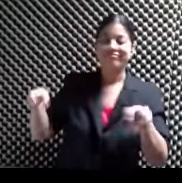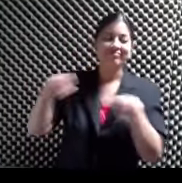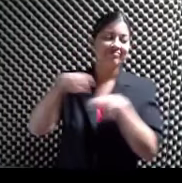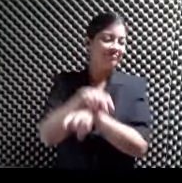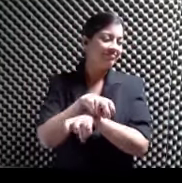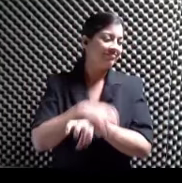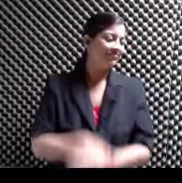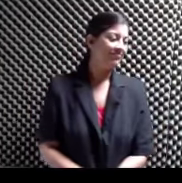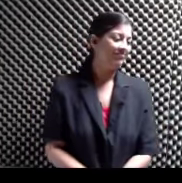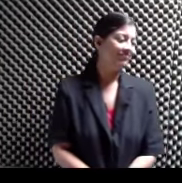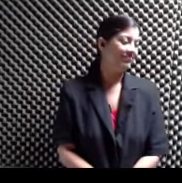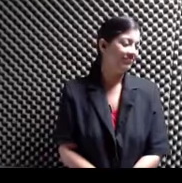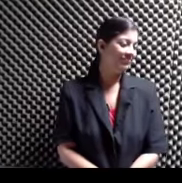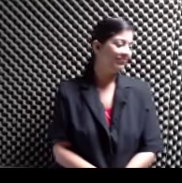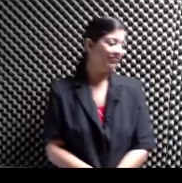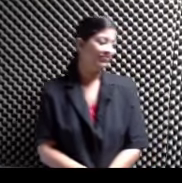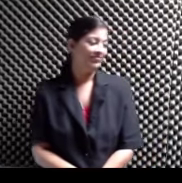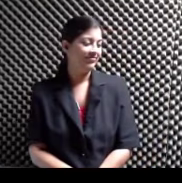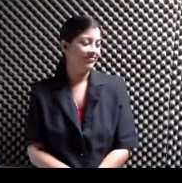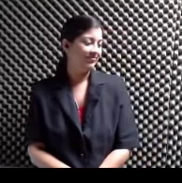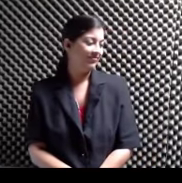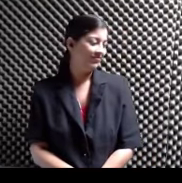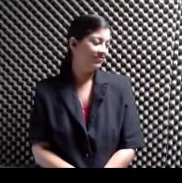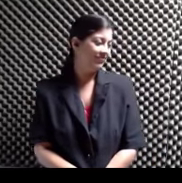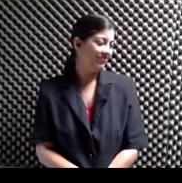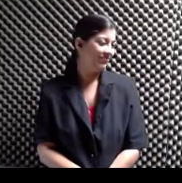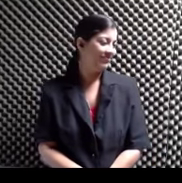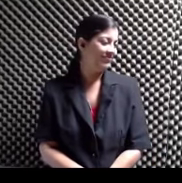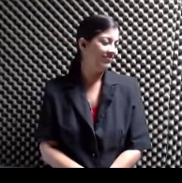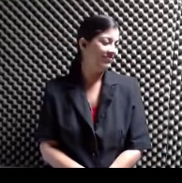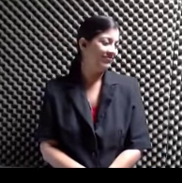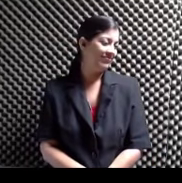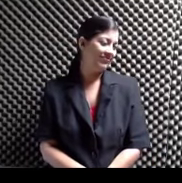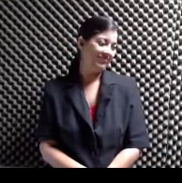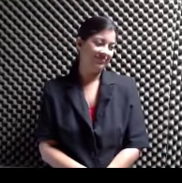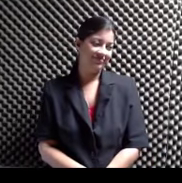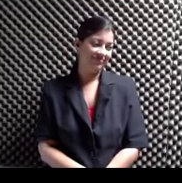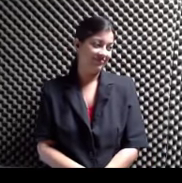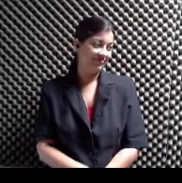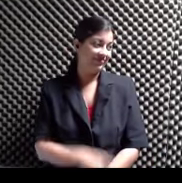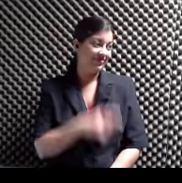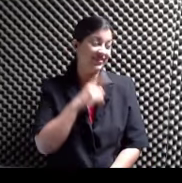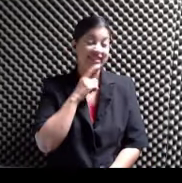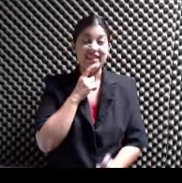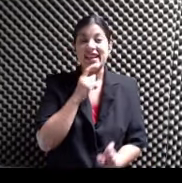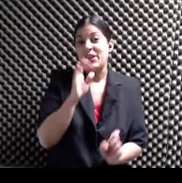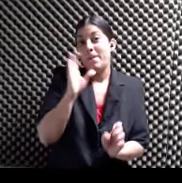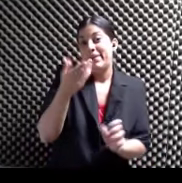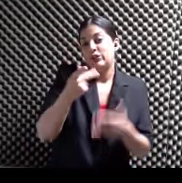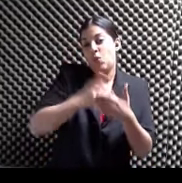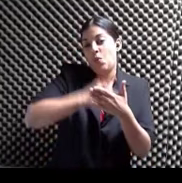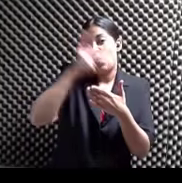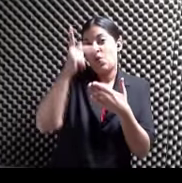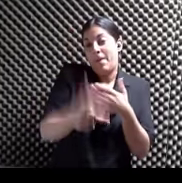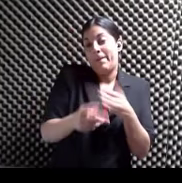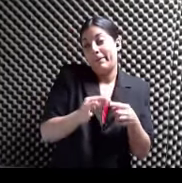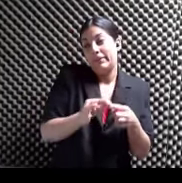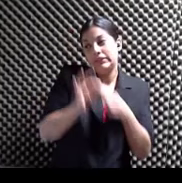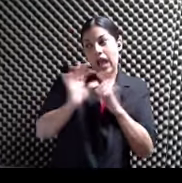Por la música Joselo ¿Cómo que? Bueno Te quedaste Esto parece un programa especial Esto parece programa De repente Mira Mira